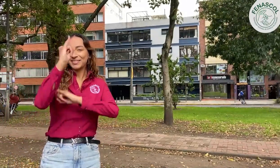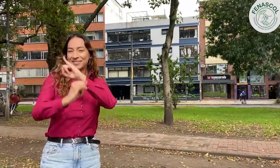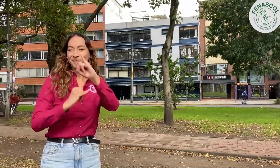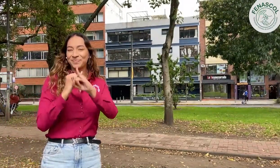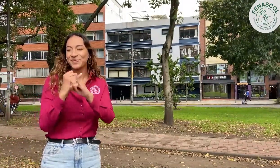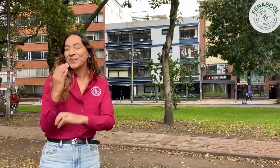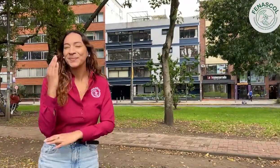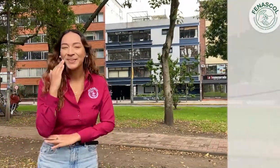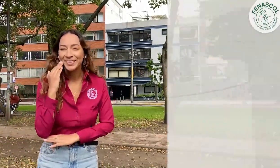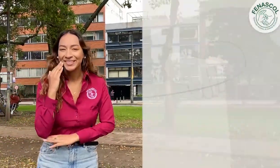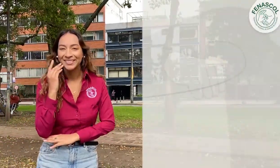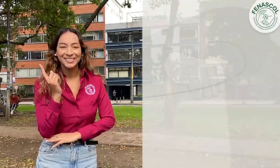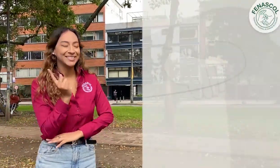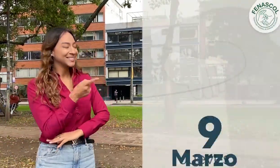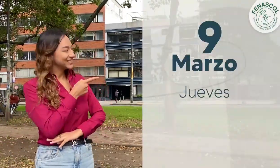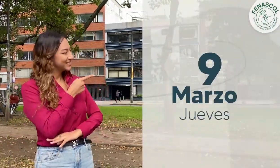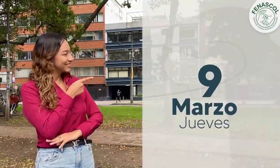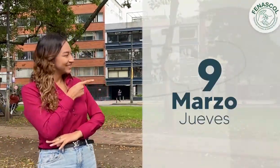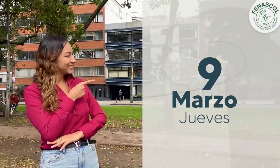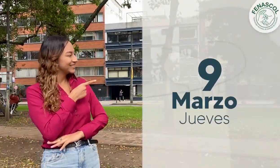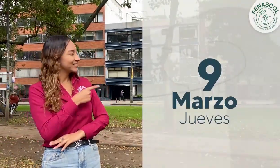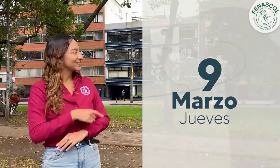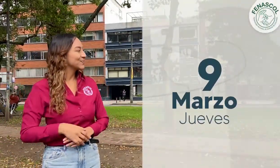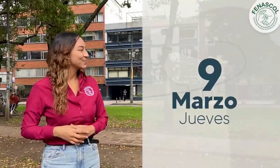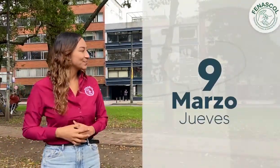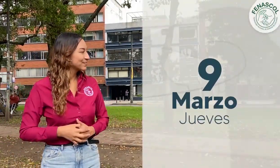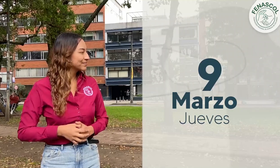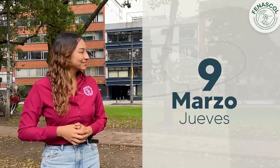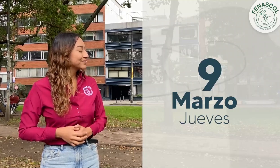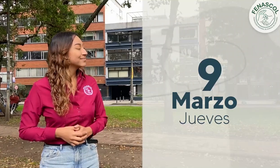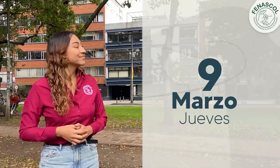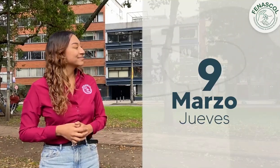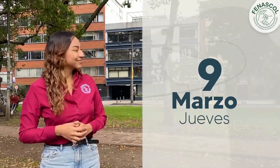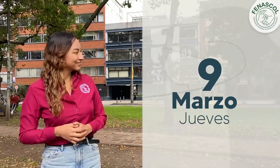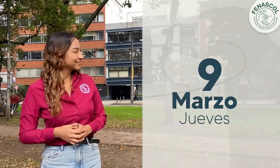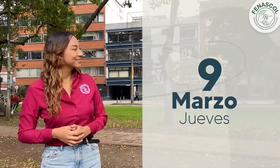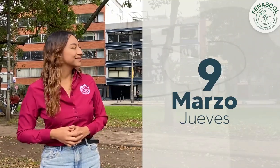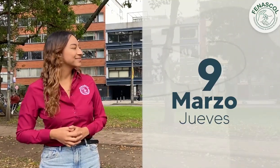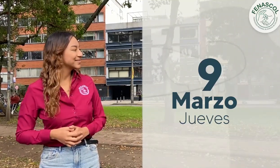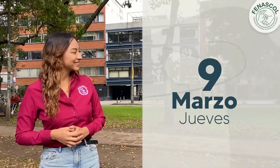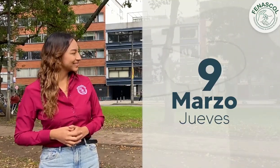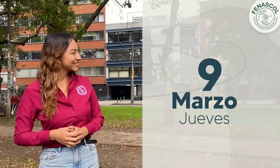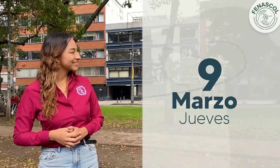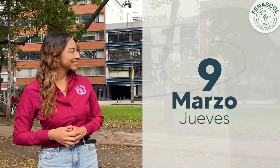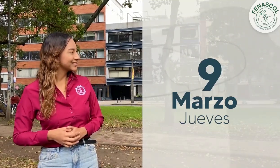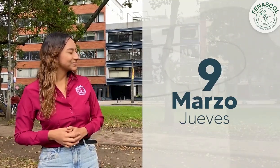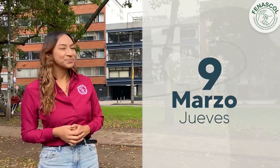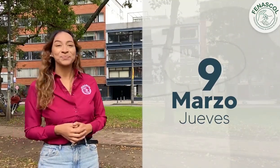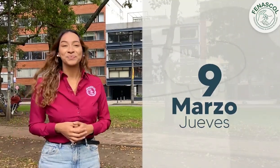Estas conferencias internacionales se realizarán el día jueves 9 de marzo